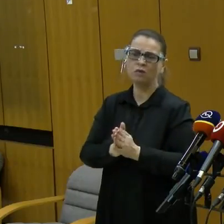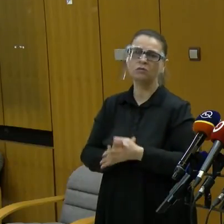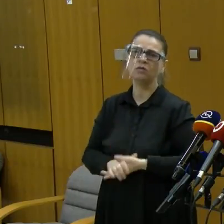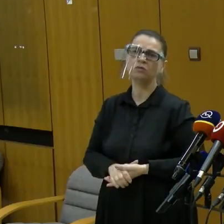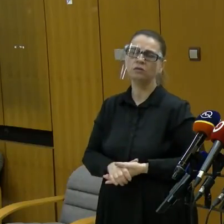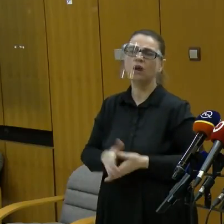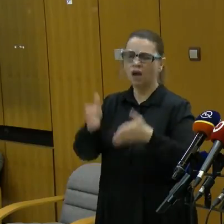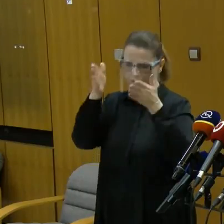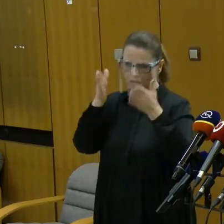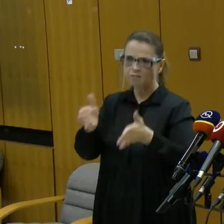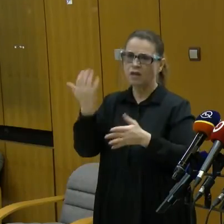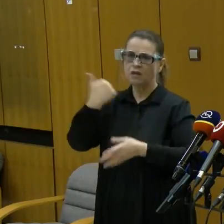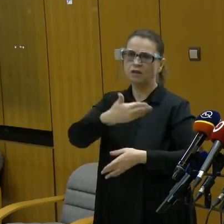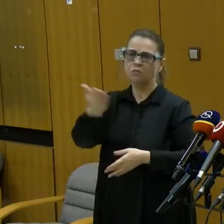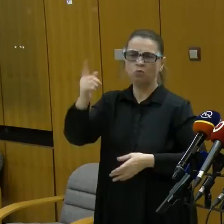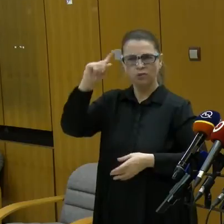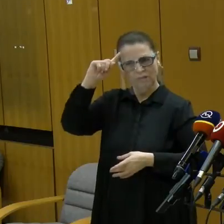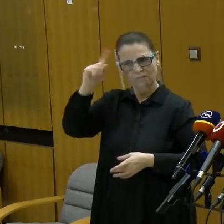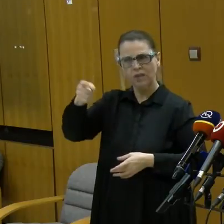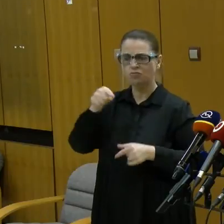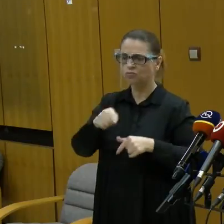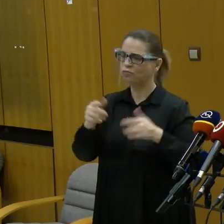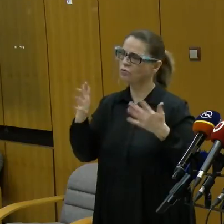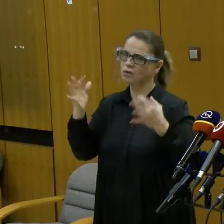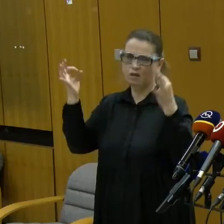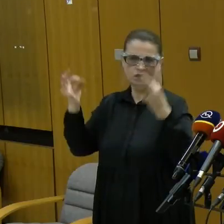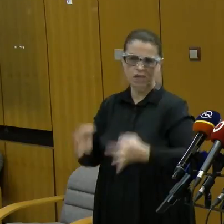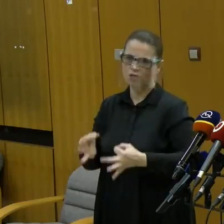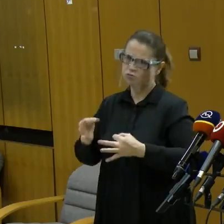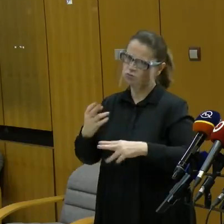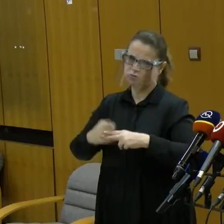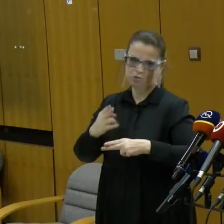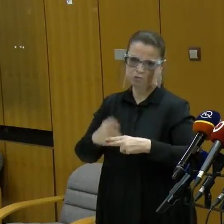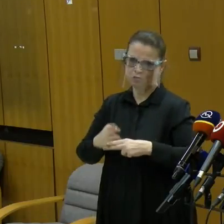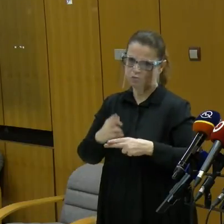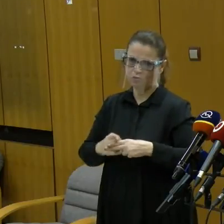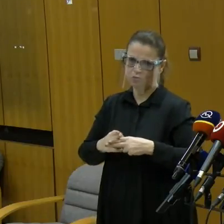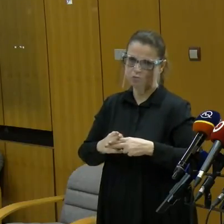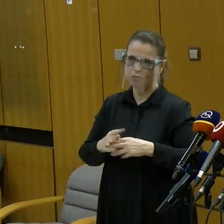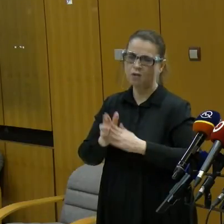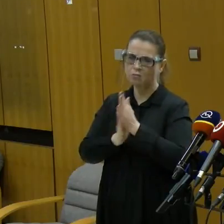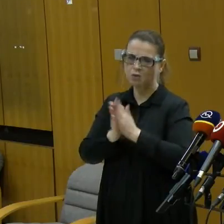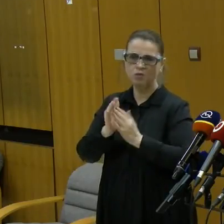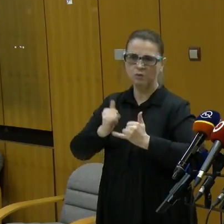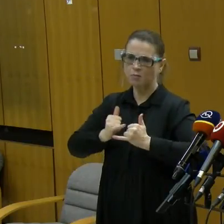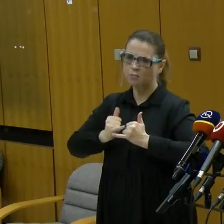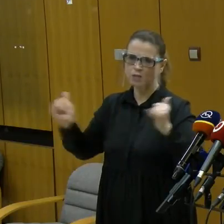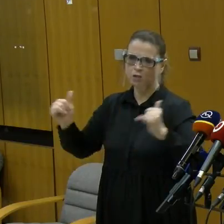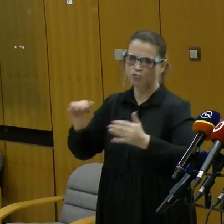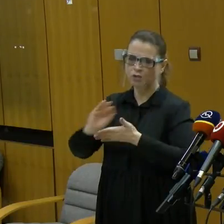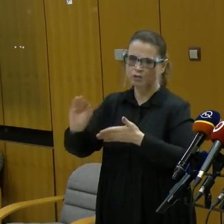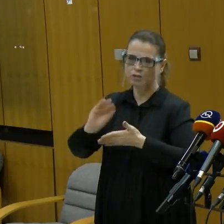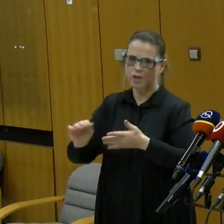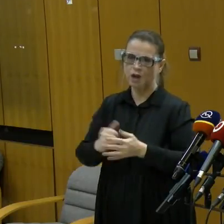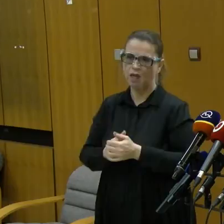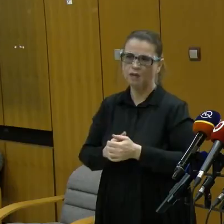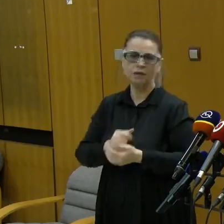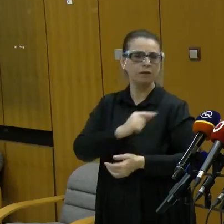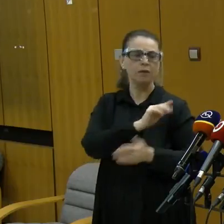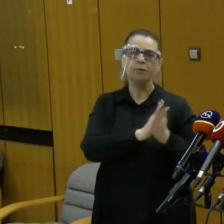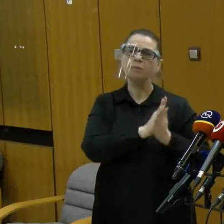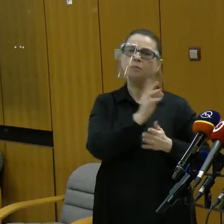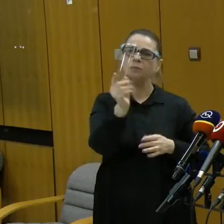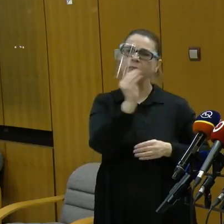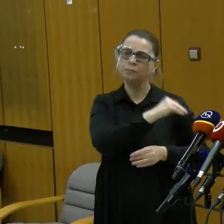A ja verím, že oni vedia, že to nie je jednoduchá choroba a že urobia všetko preto, aby sa nešírila ďalej. Medzi tými výminkami bude niečo také, čo ľudom